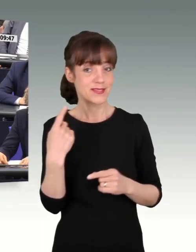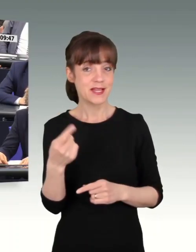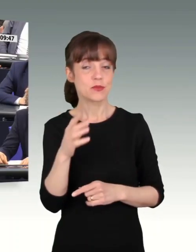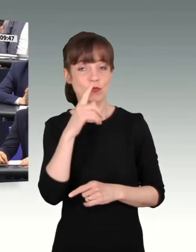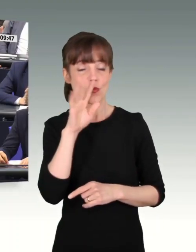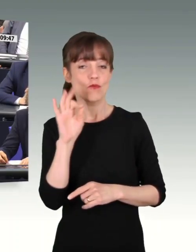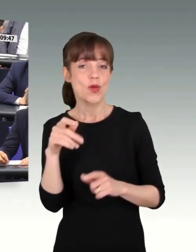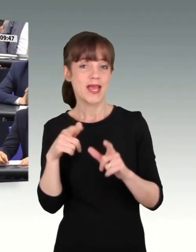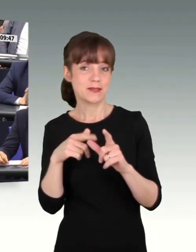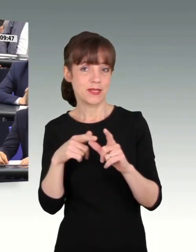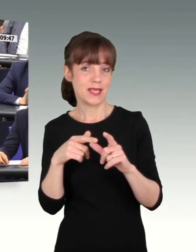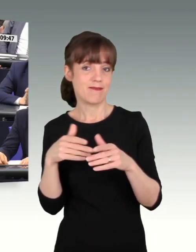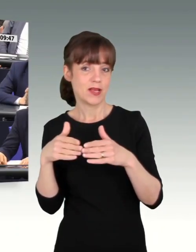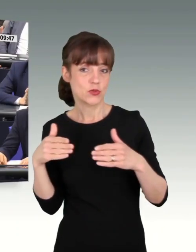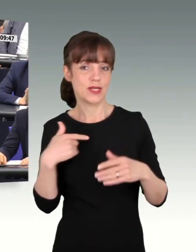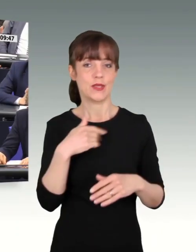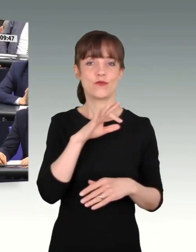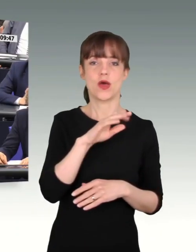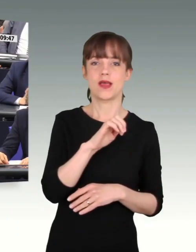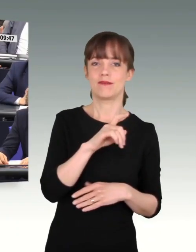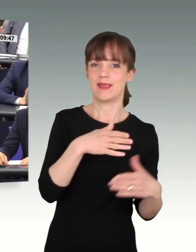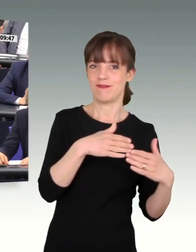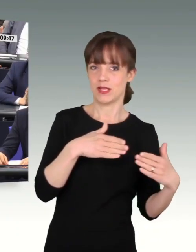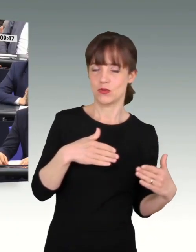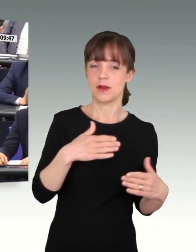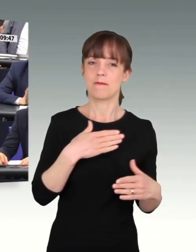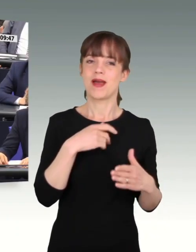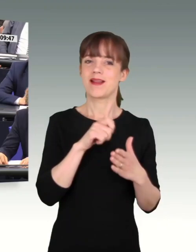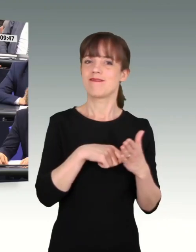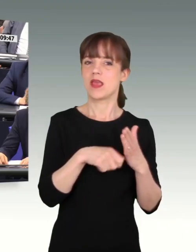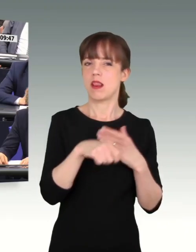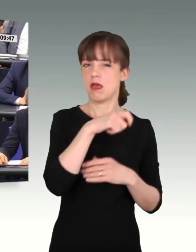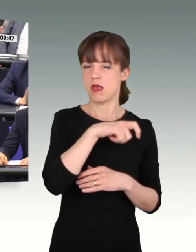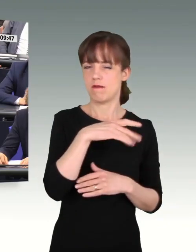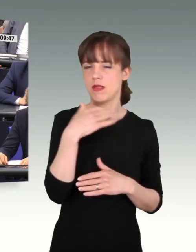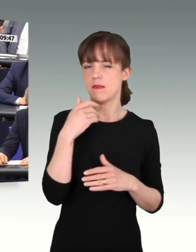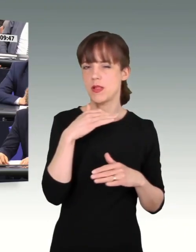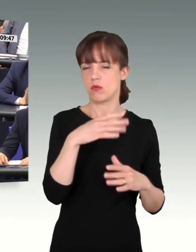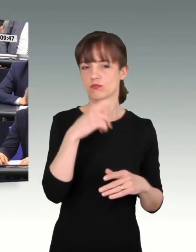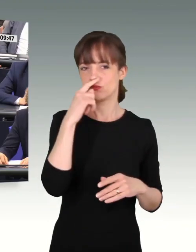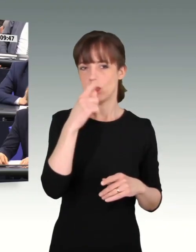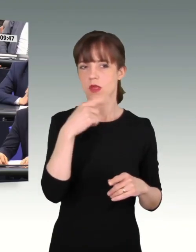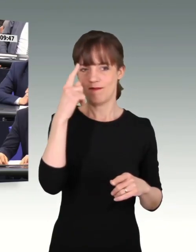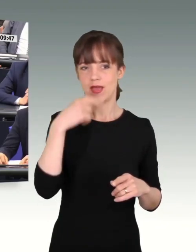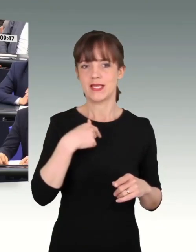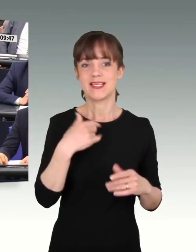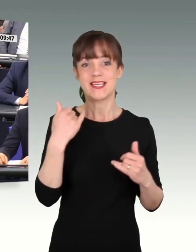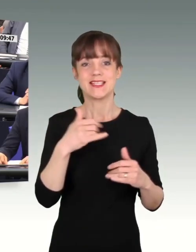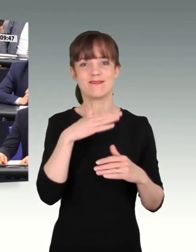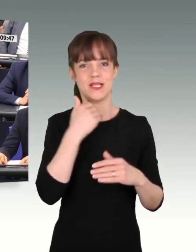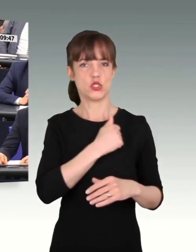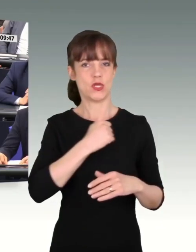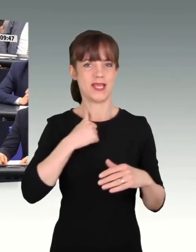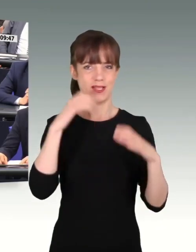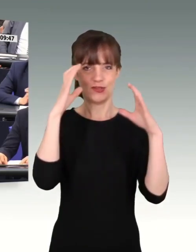-Fraktion und ich spreche für die AfD-Fraktion und viele Millionen meiner Wähler. Darauf bin ich sehr stolz. Und ich weiß auch, wie viele Soldaten jetzt zuschauen